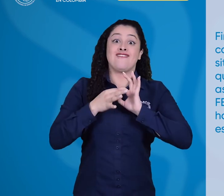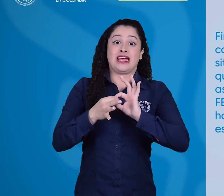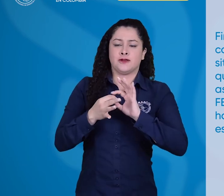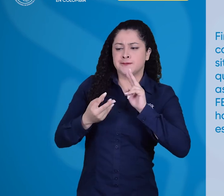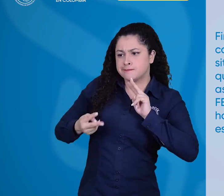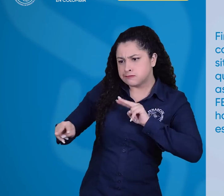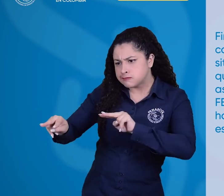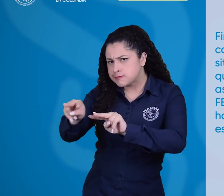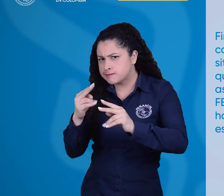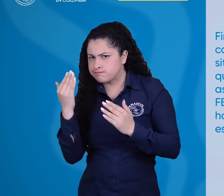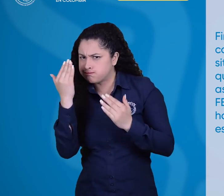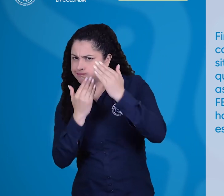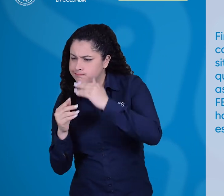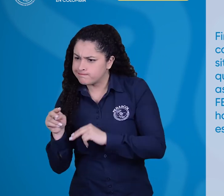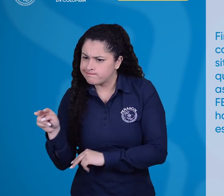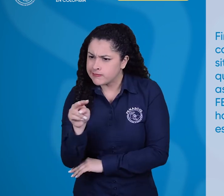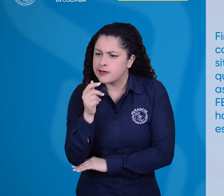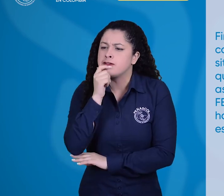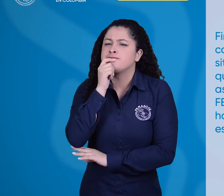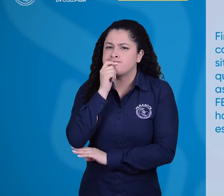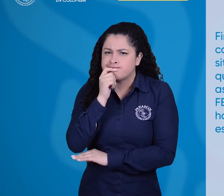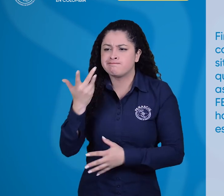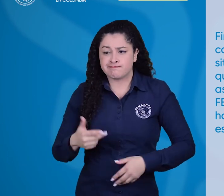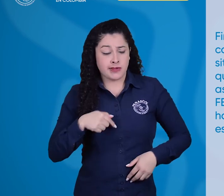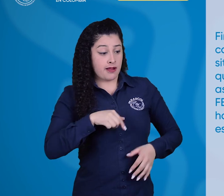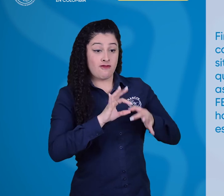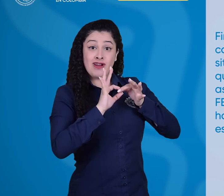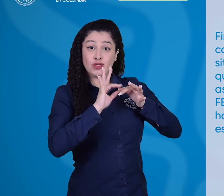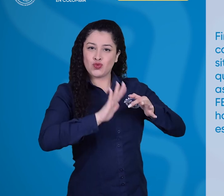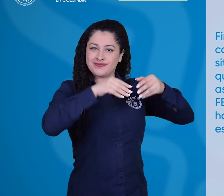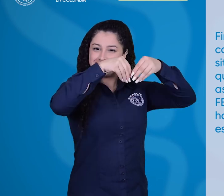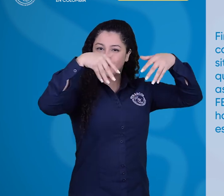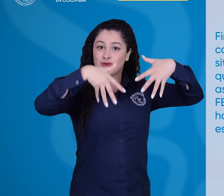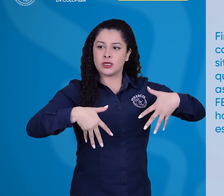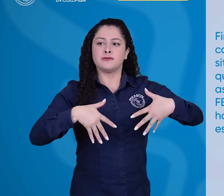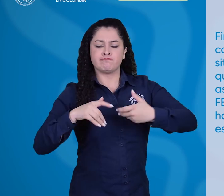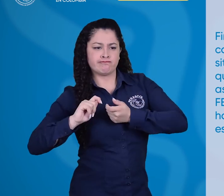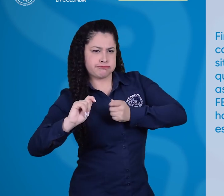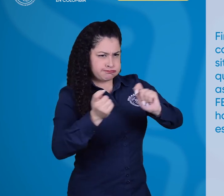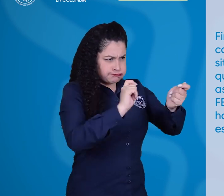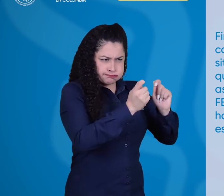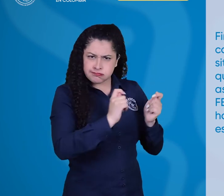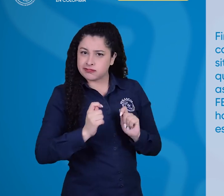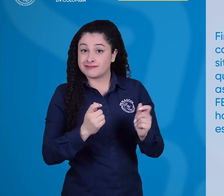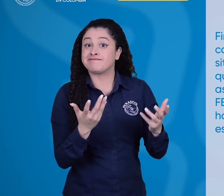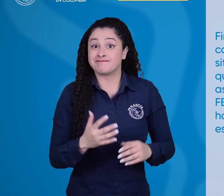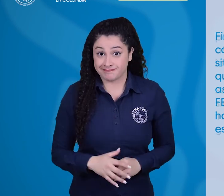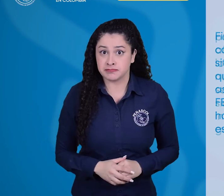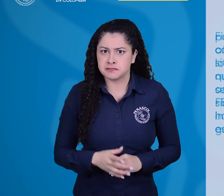asociaciones federadas, FENASCOL ha optado por hacer un cambio en su estructura y en su estrategia